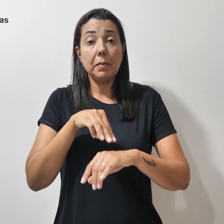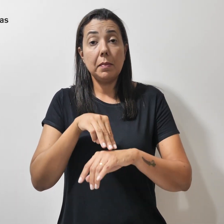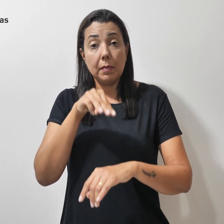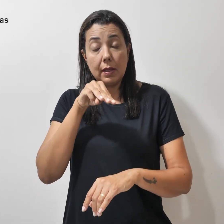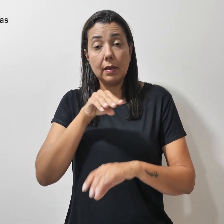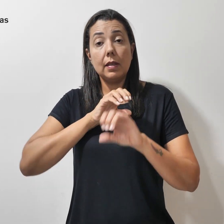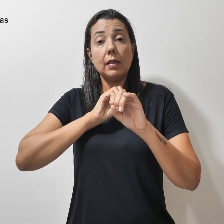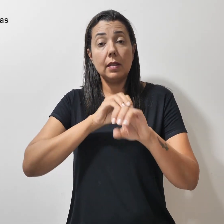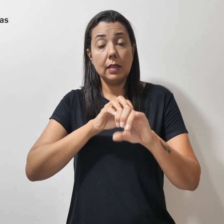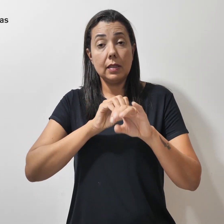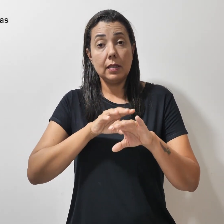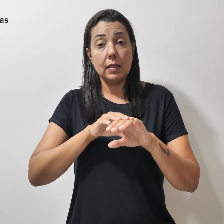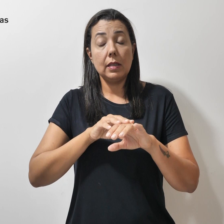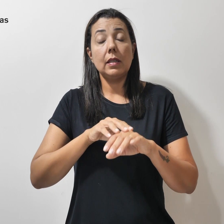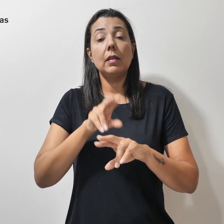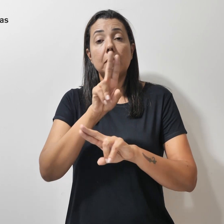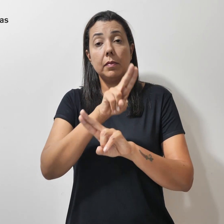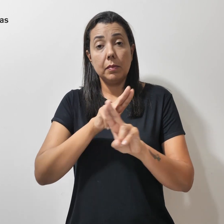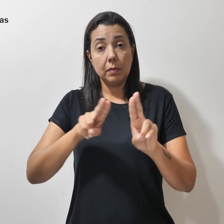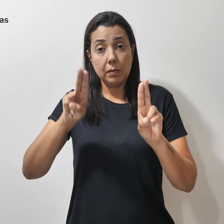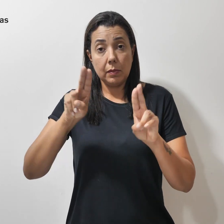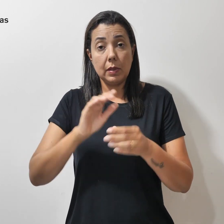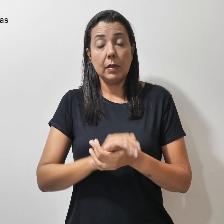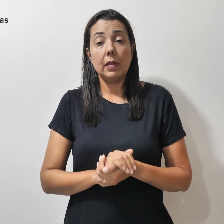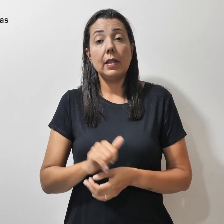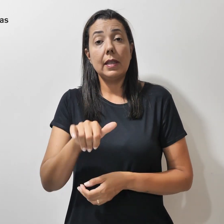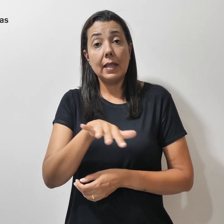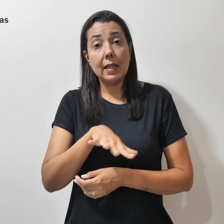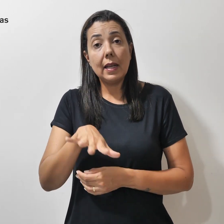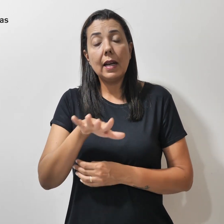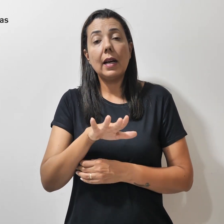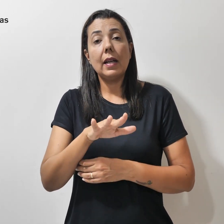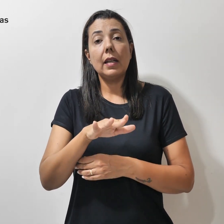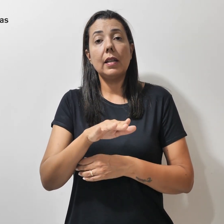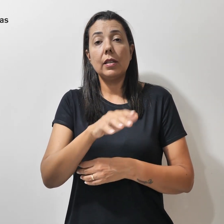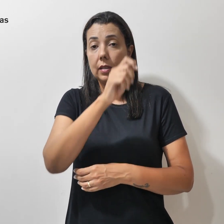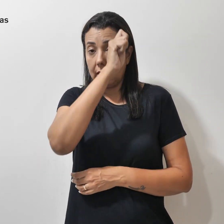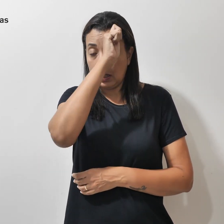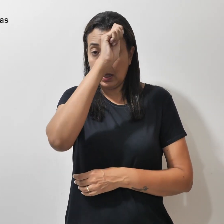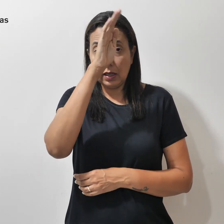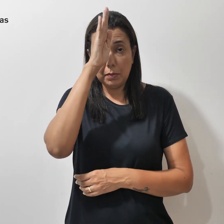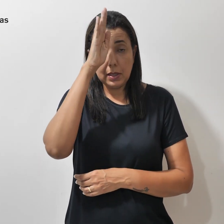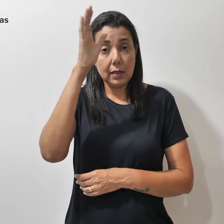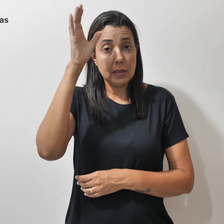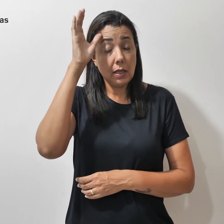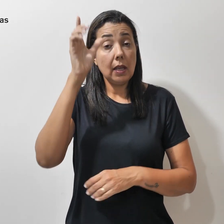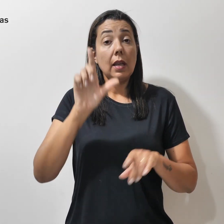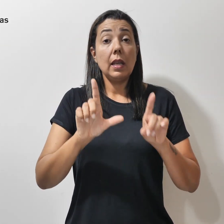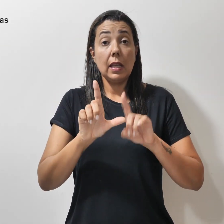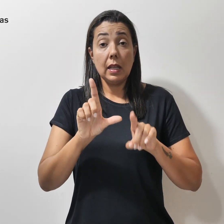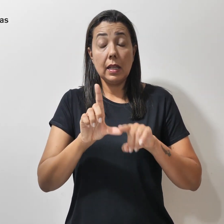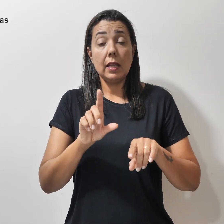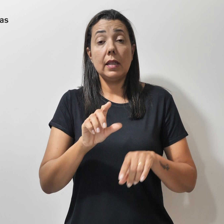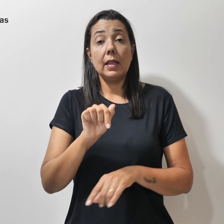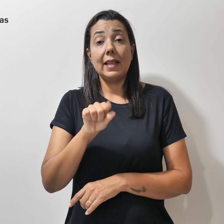educação pela UNB, na área de alfabetização e letramento, e Graciele Garcia,